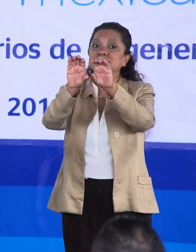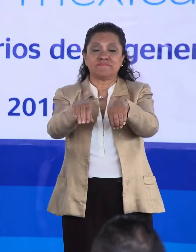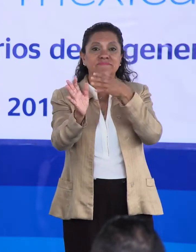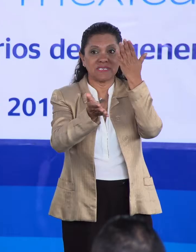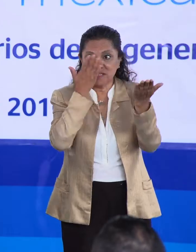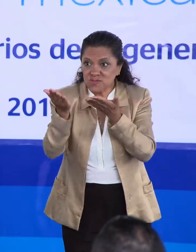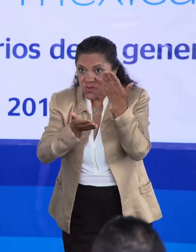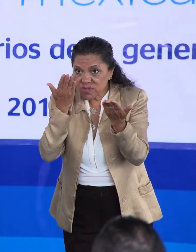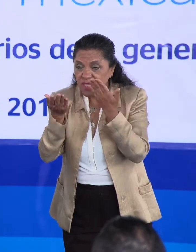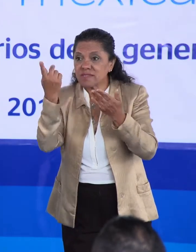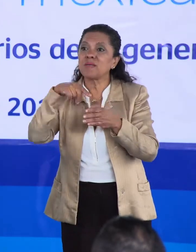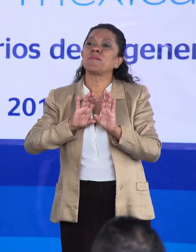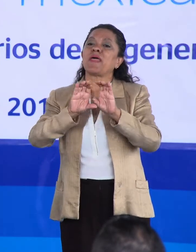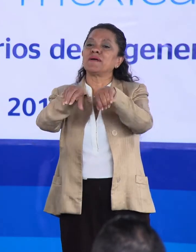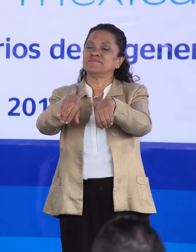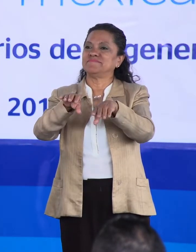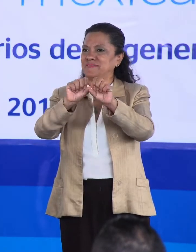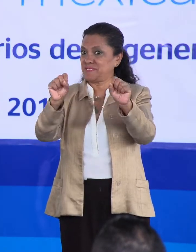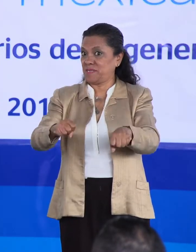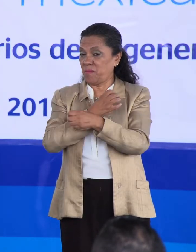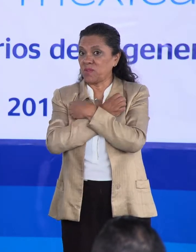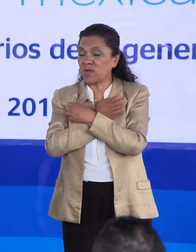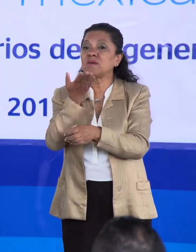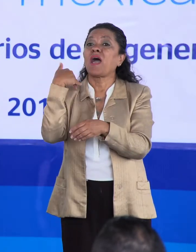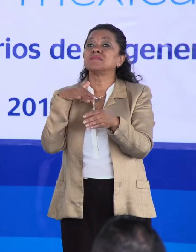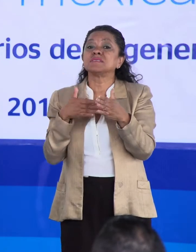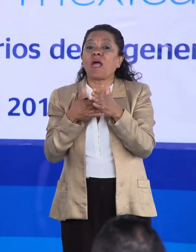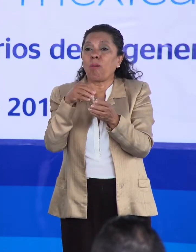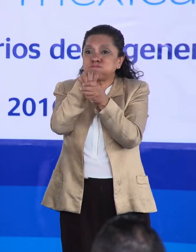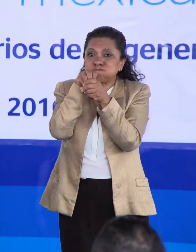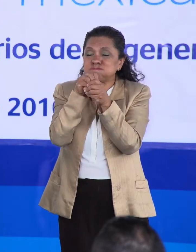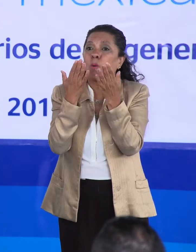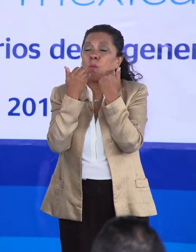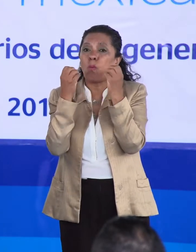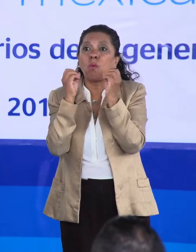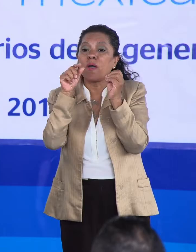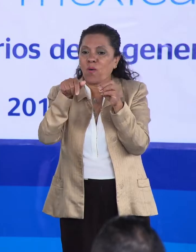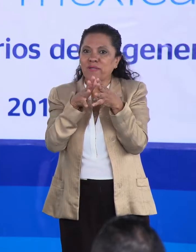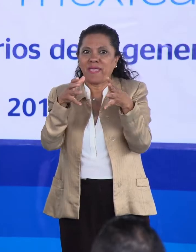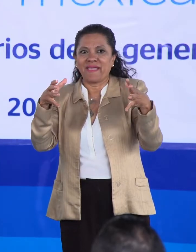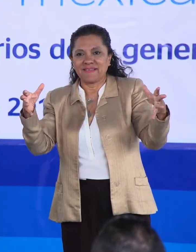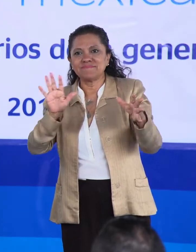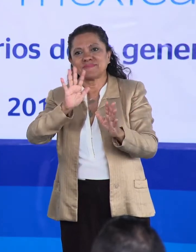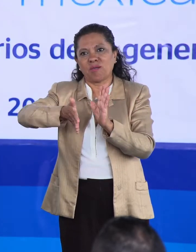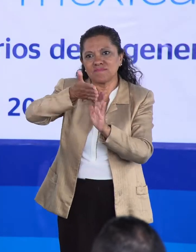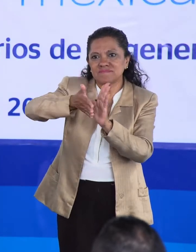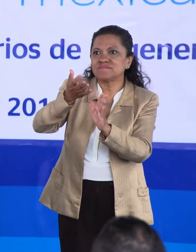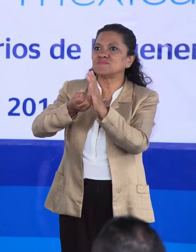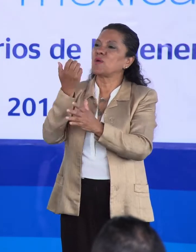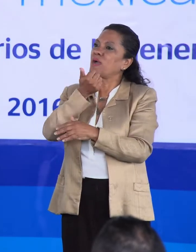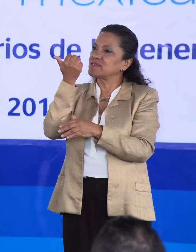estudiantes para entrar al sistema educativo. Hace cuatro años, construir nuevos planteles,